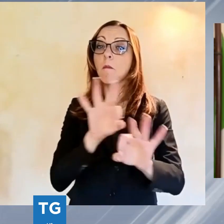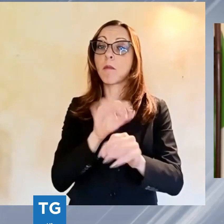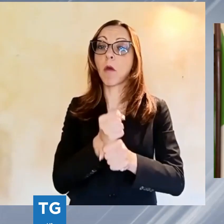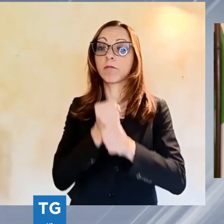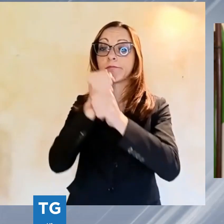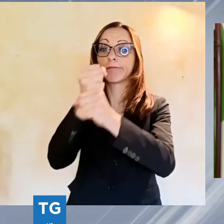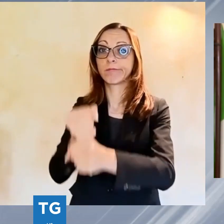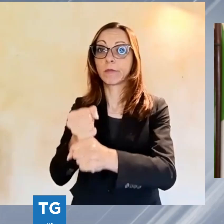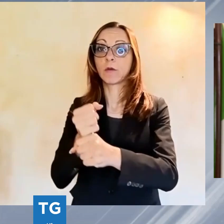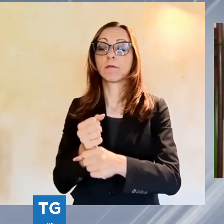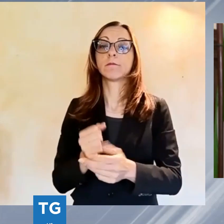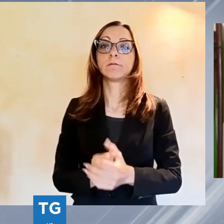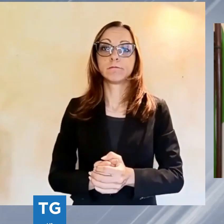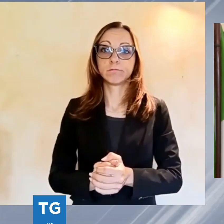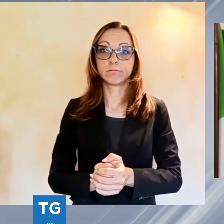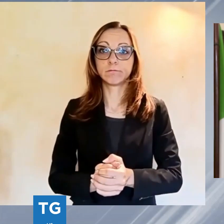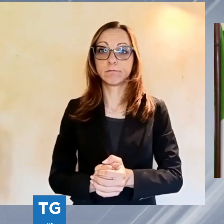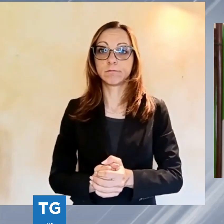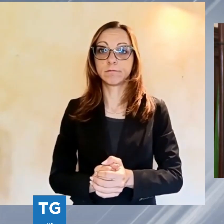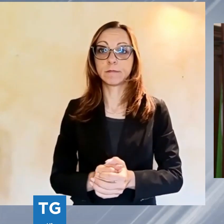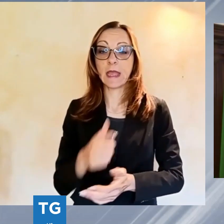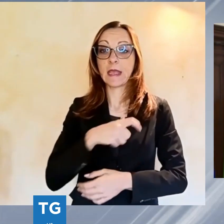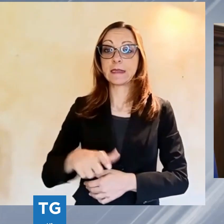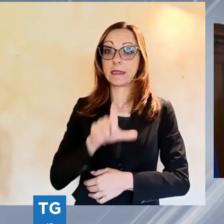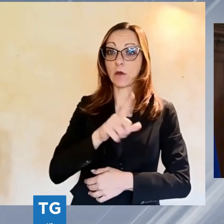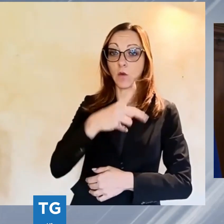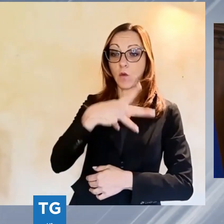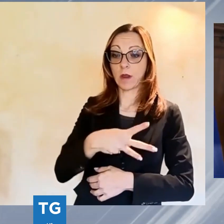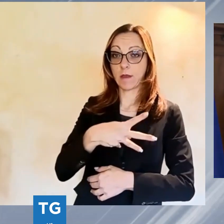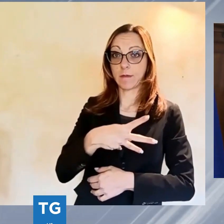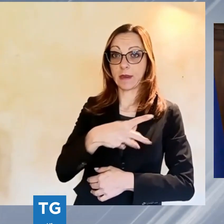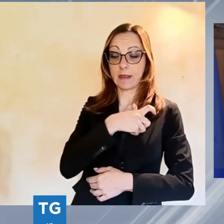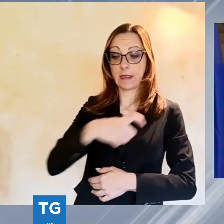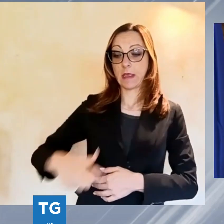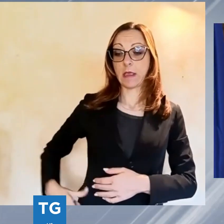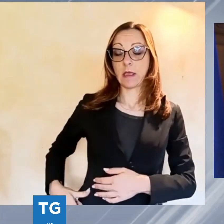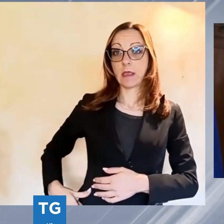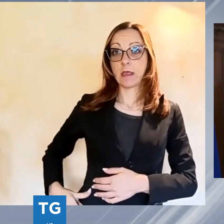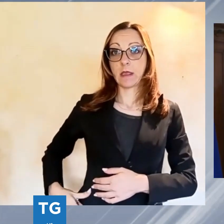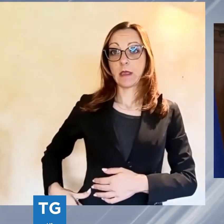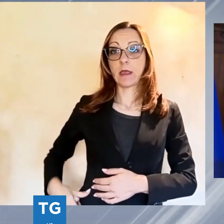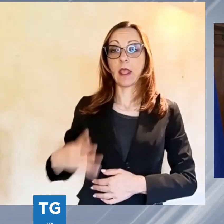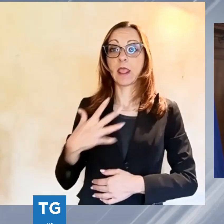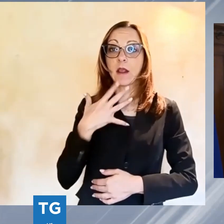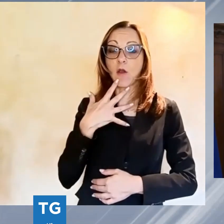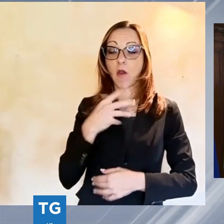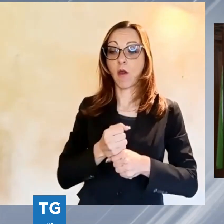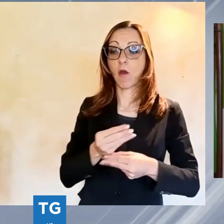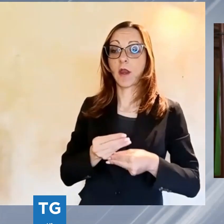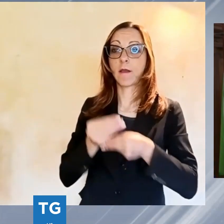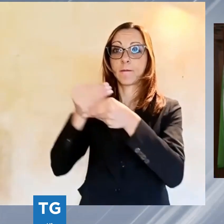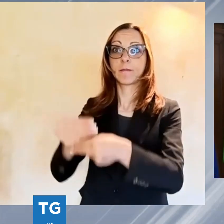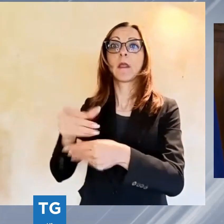Il sindaco uscente Luca Menesini consegna la fascia di primo cittadino a Giordano Del Chiaro. Inizia così il quinto